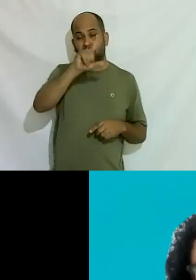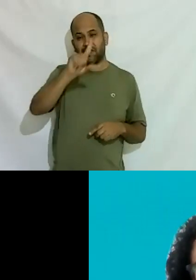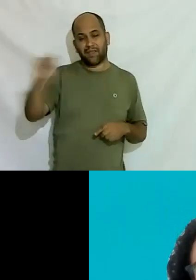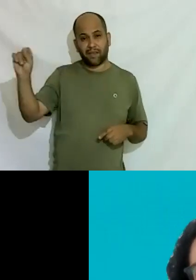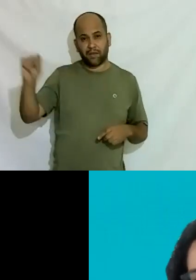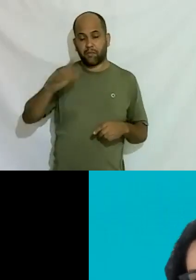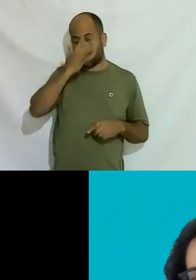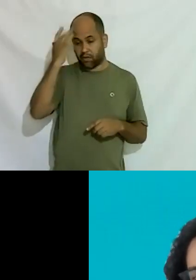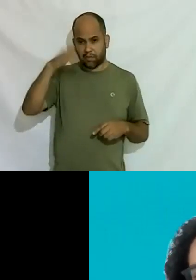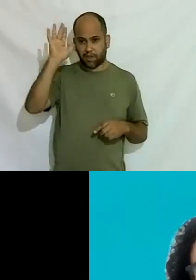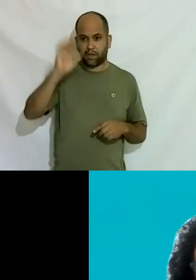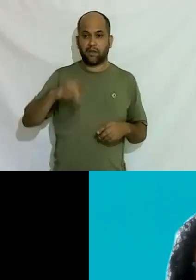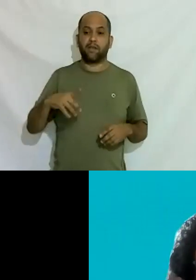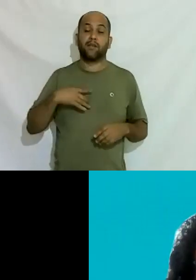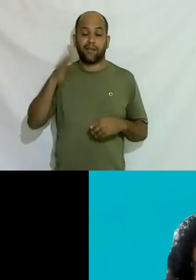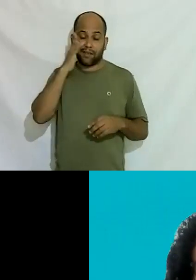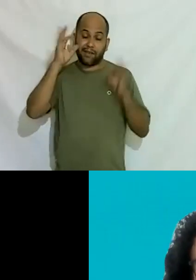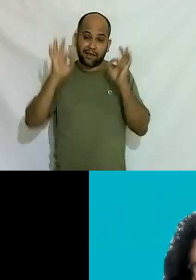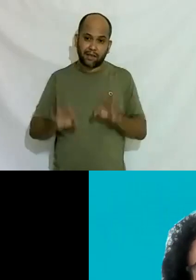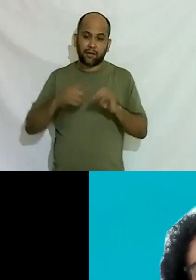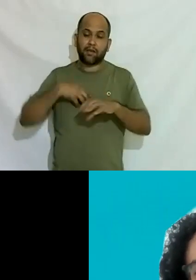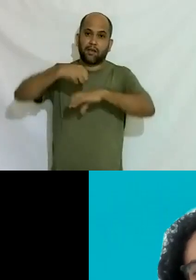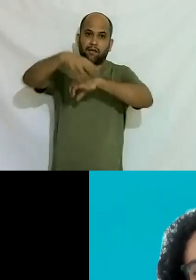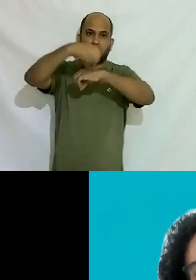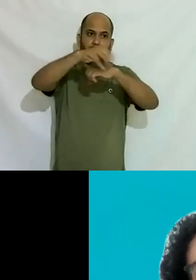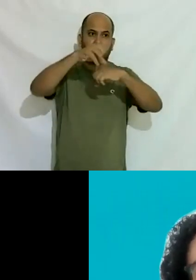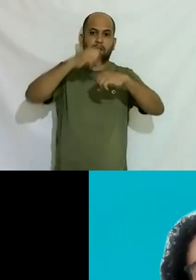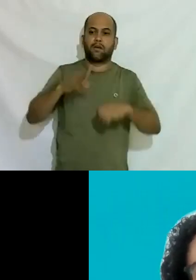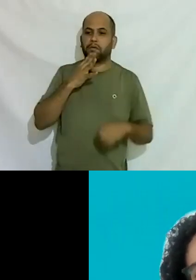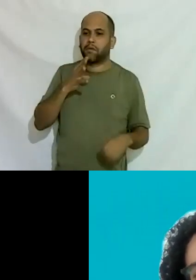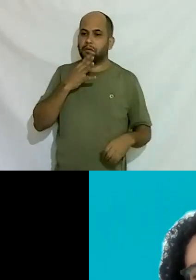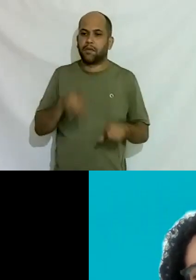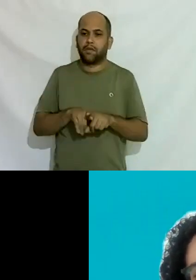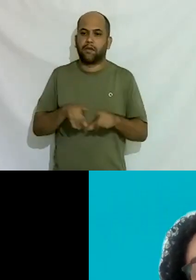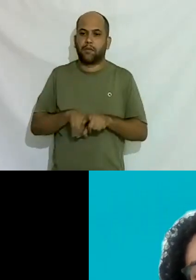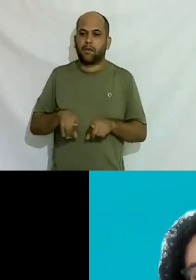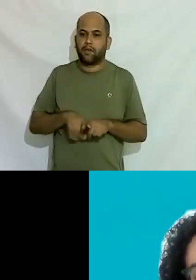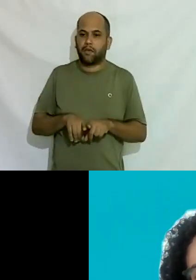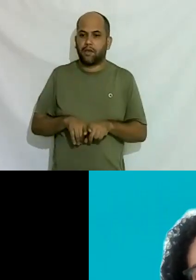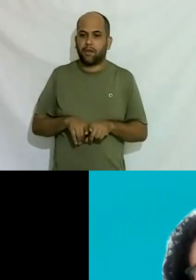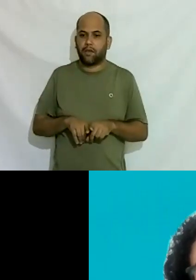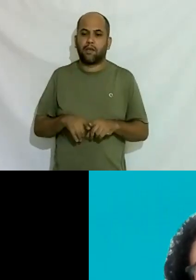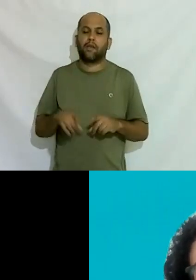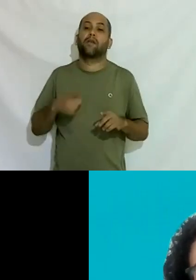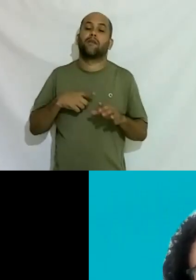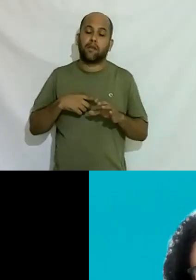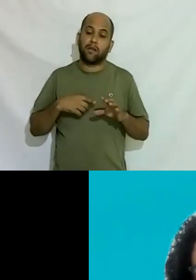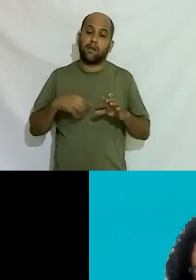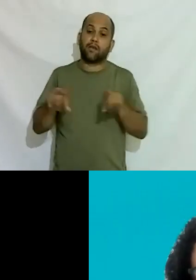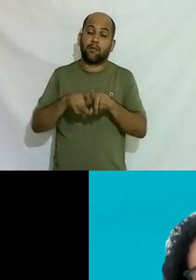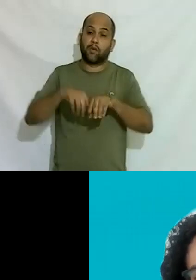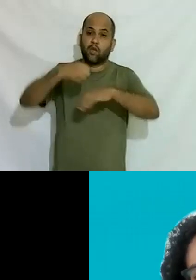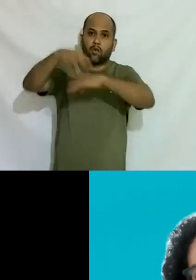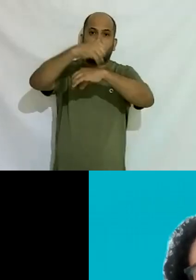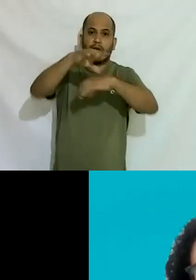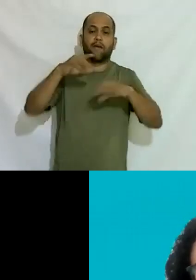pessoas e eu tenho certeza que elas vão reproduzir esses conhecimentos que você falou e reverberar tudo isso para os amigos para